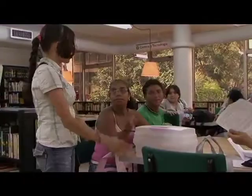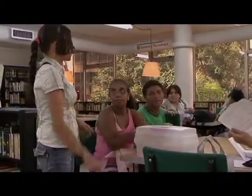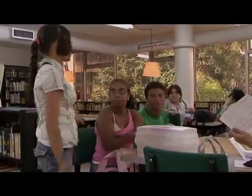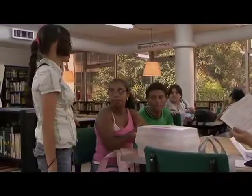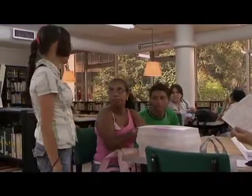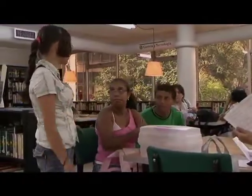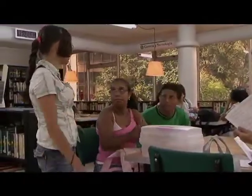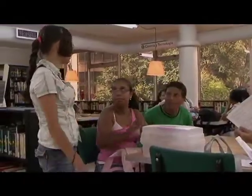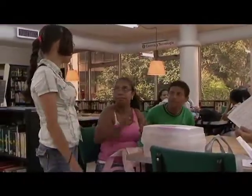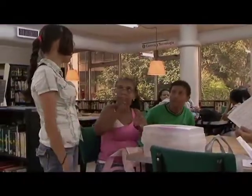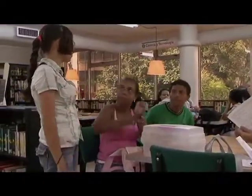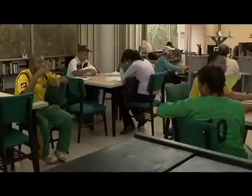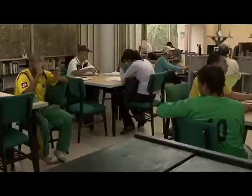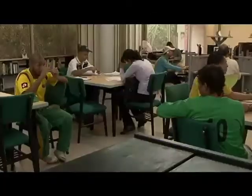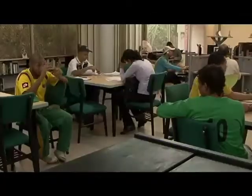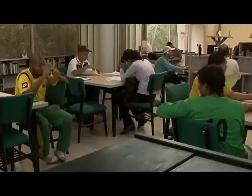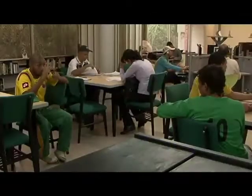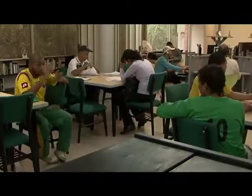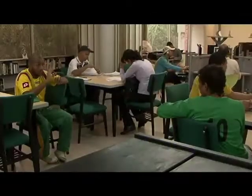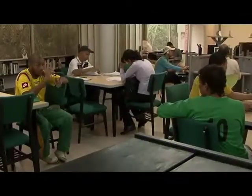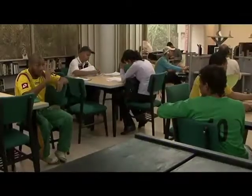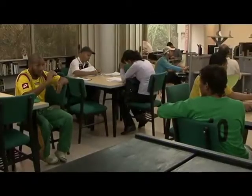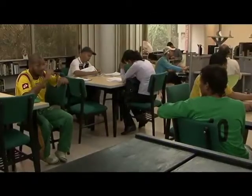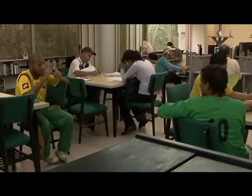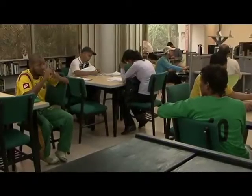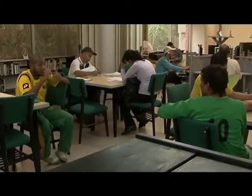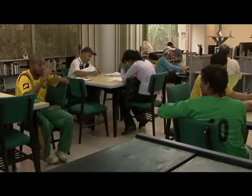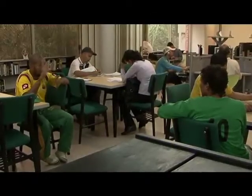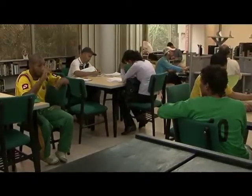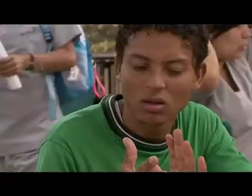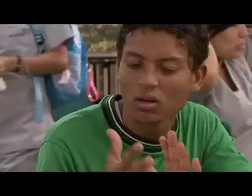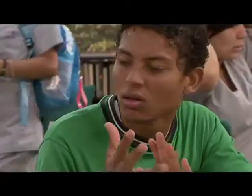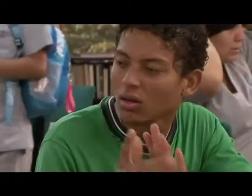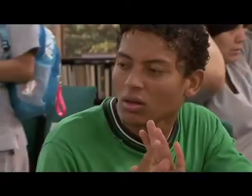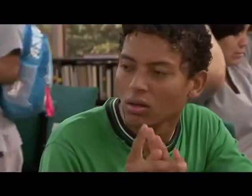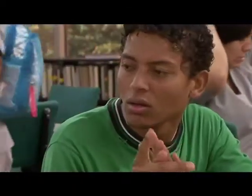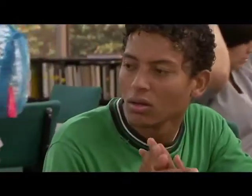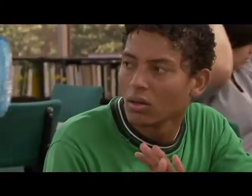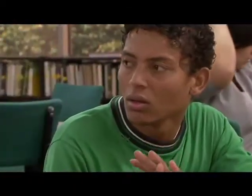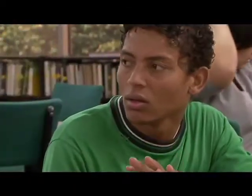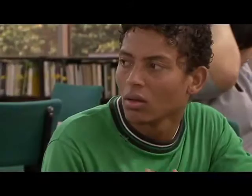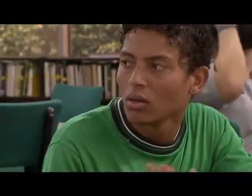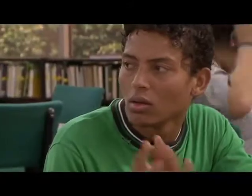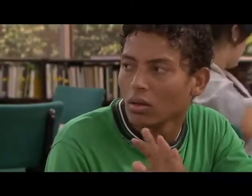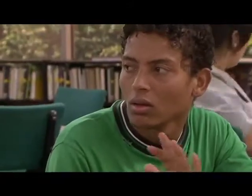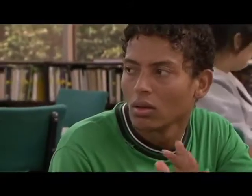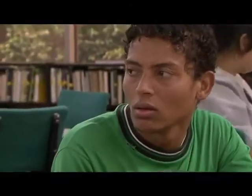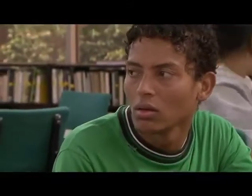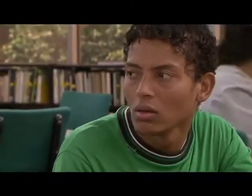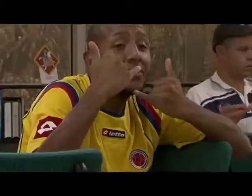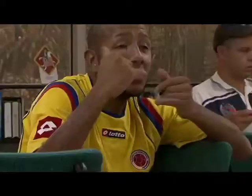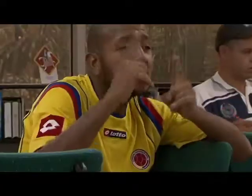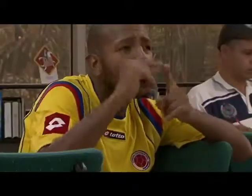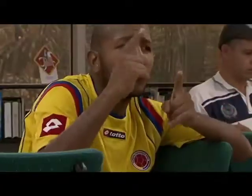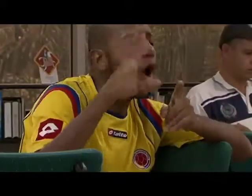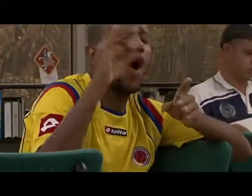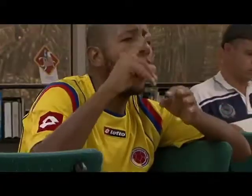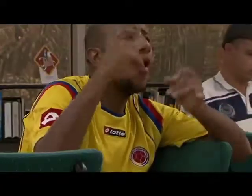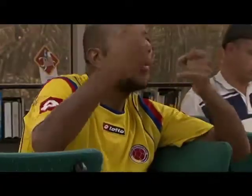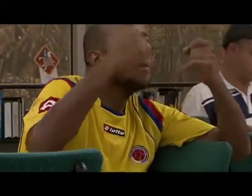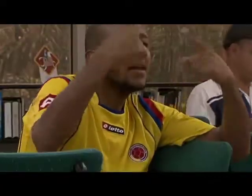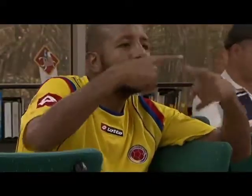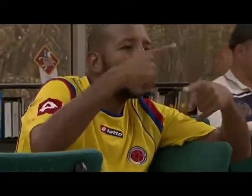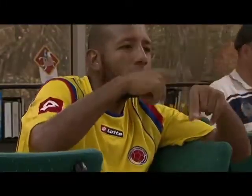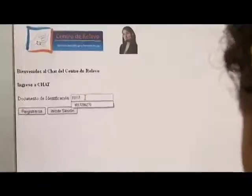podían tener acceso a mucha información y a contactos tan sencillos como hablar con un